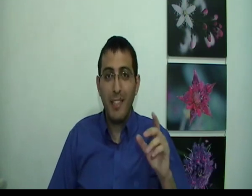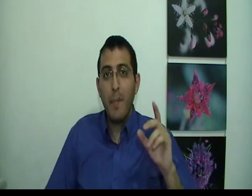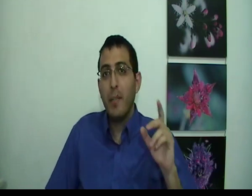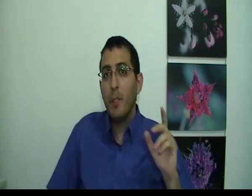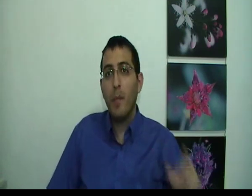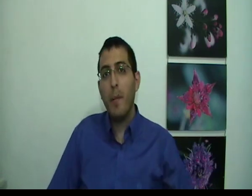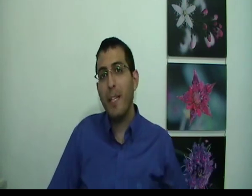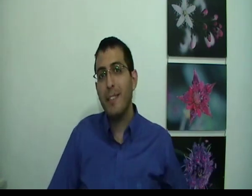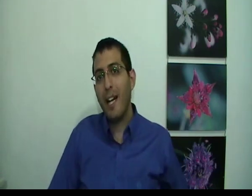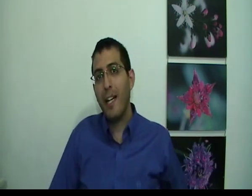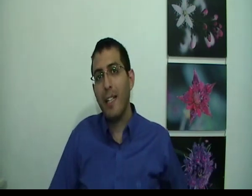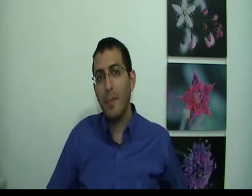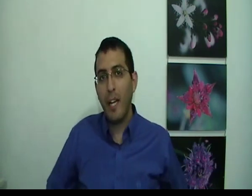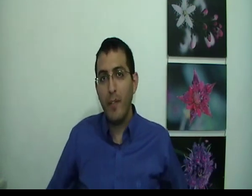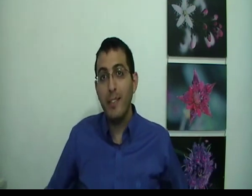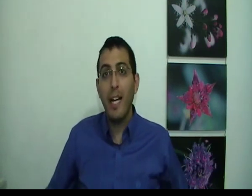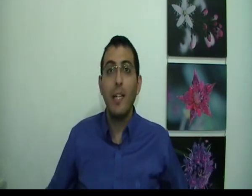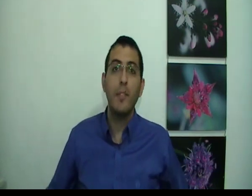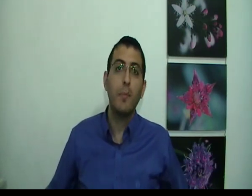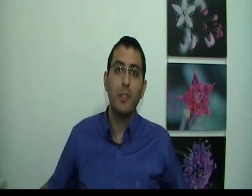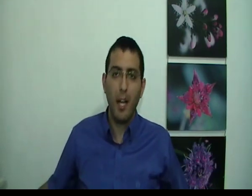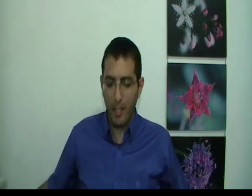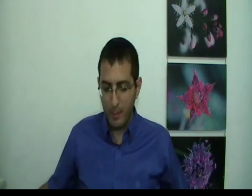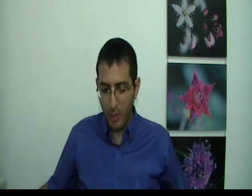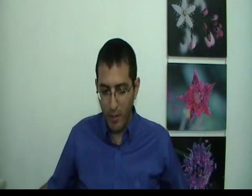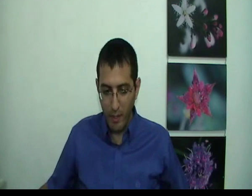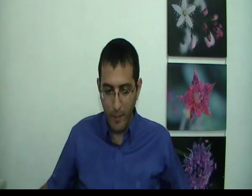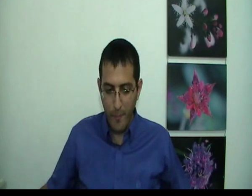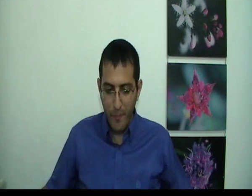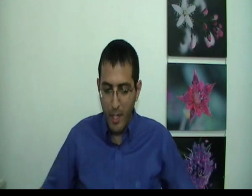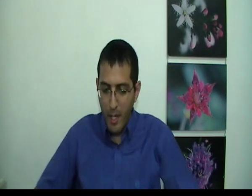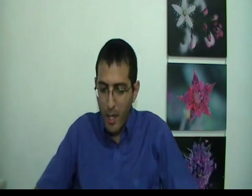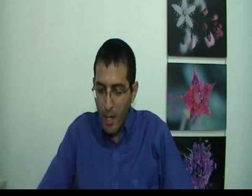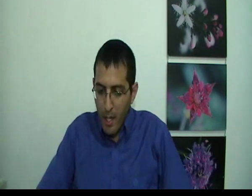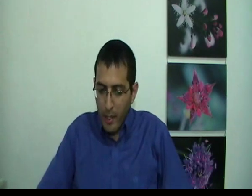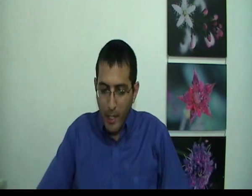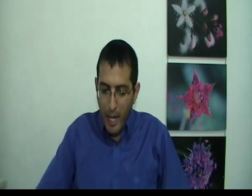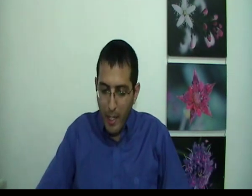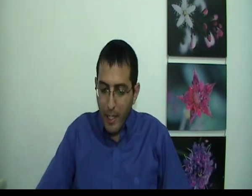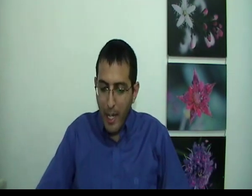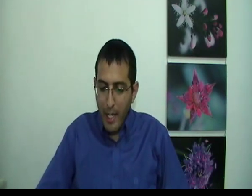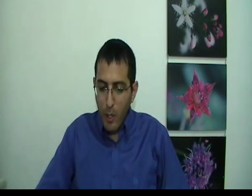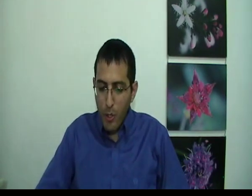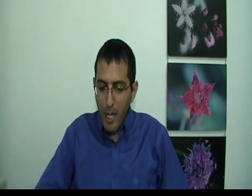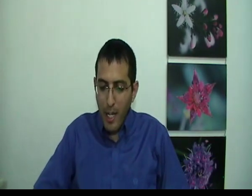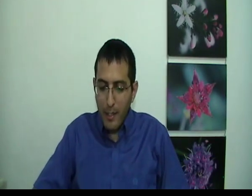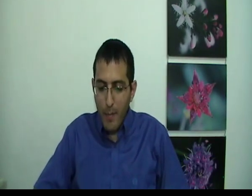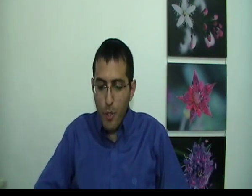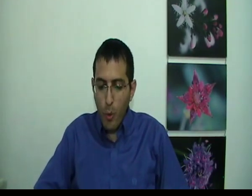האמת, מי שבאמת זרק על האדם את האבן, זה האדם עצמו זרק על עצמו את האבן כי העני העליון של האדם שהוא